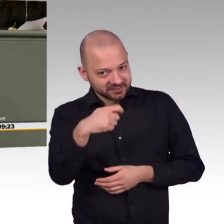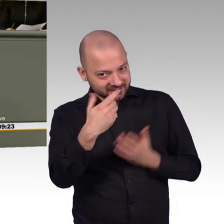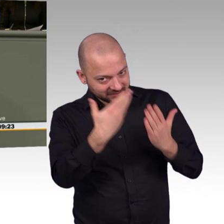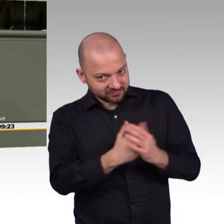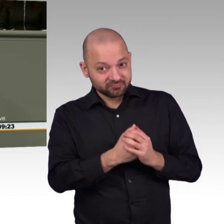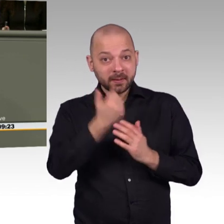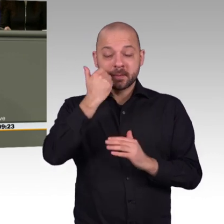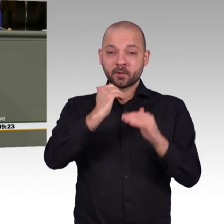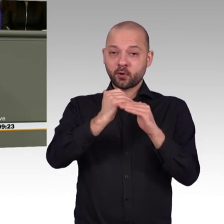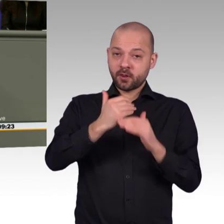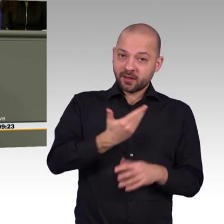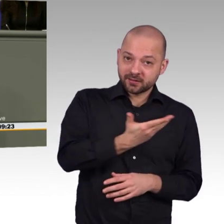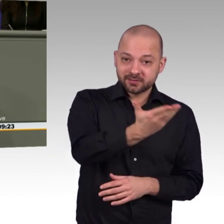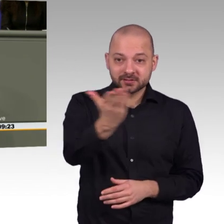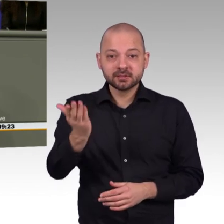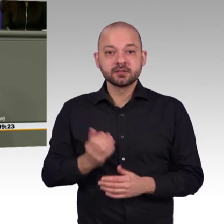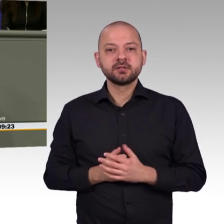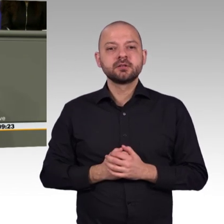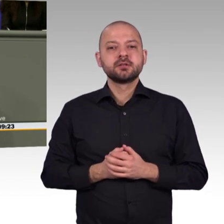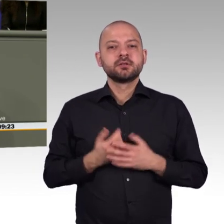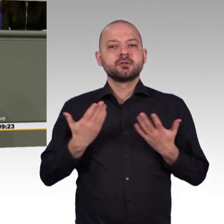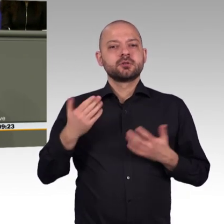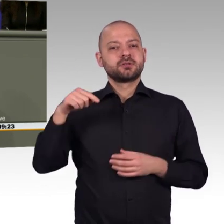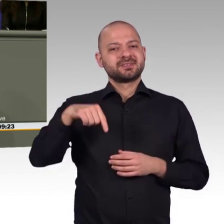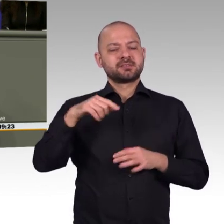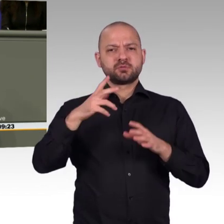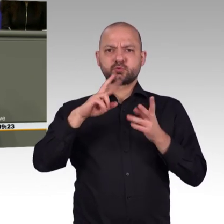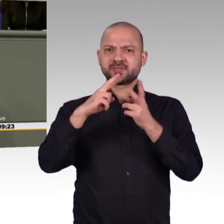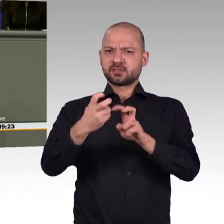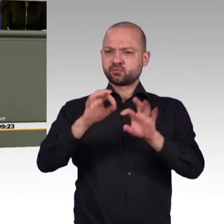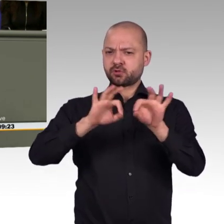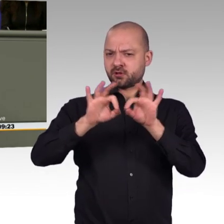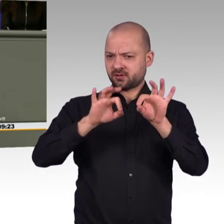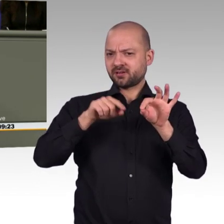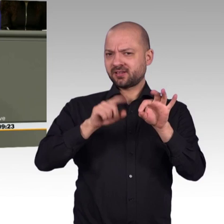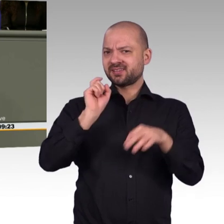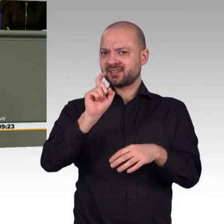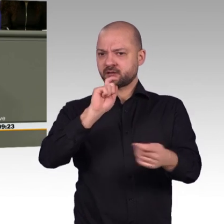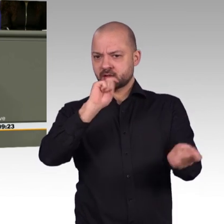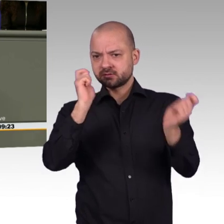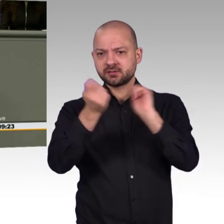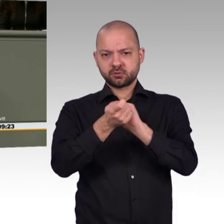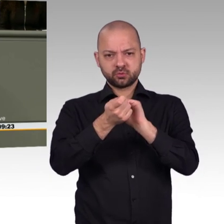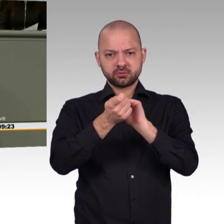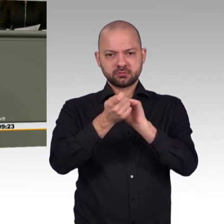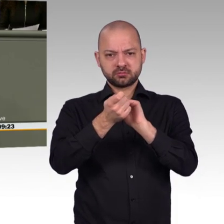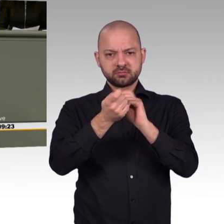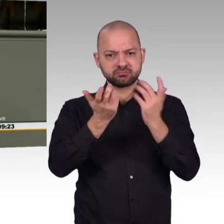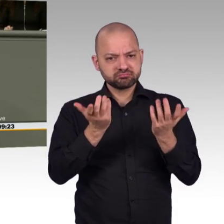schön, solche Übersicht hatten wir bisher noch nicht. Vielen Dank erstmal dafür. Wenn das hier aber eine Strategie sein soll,